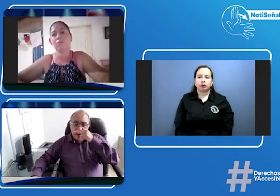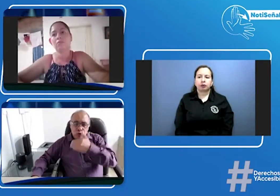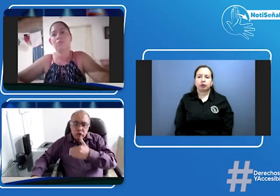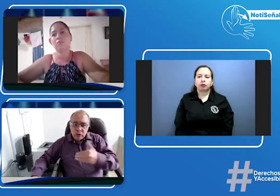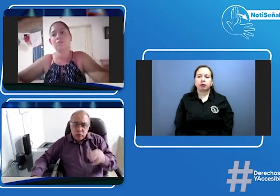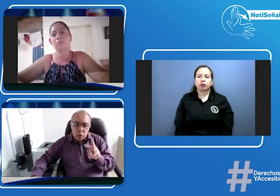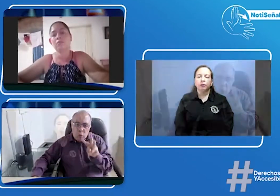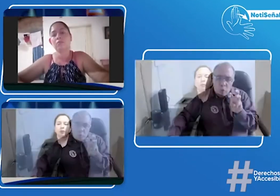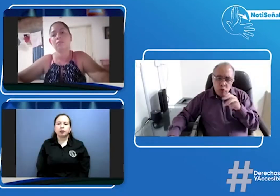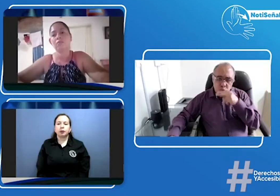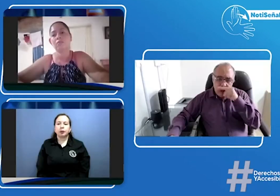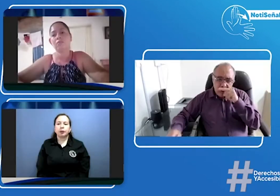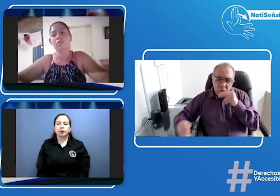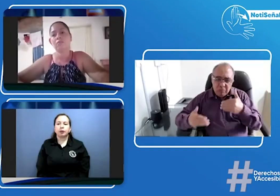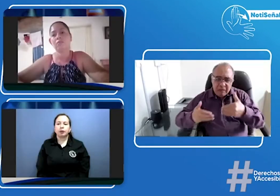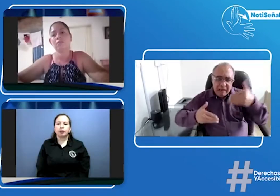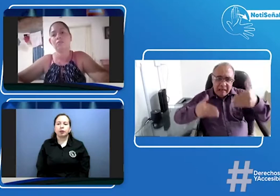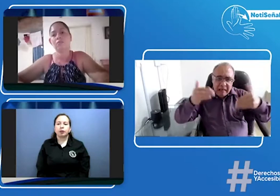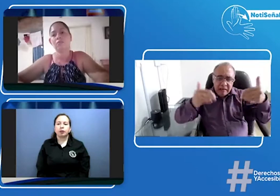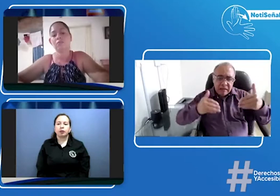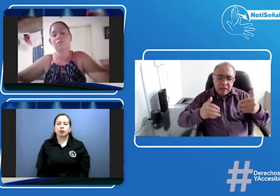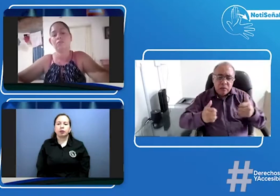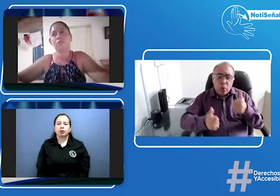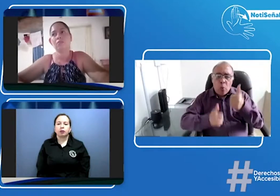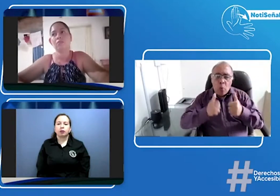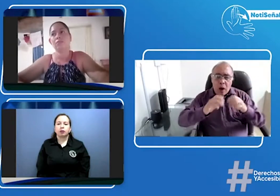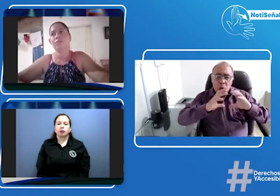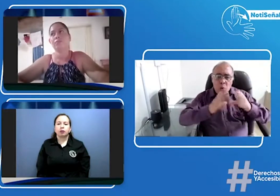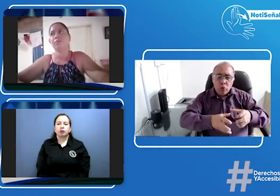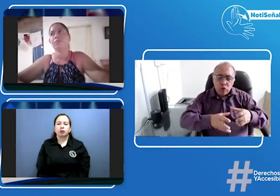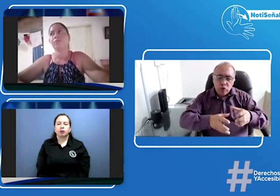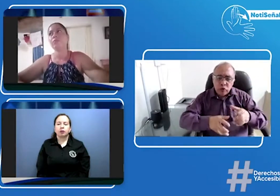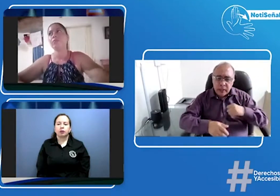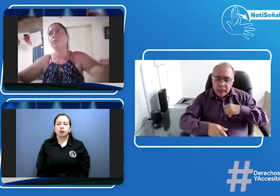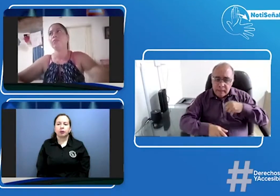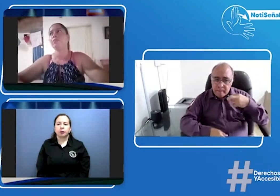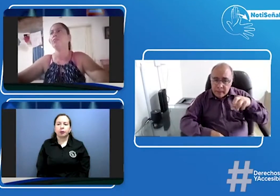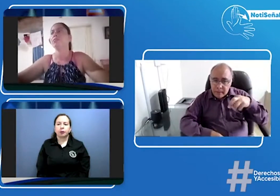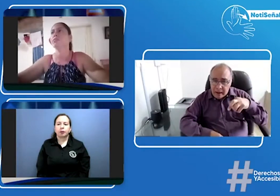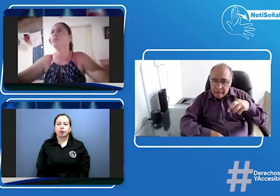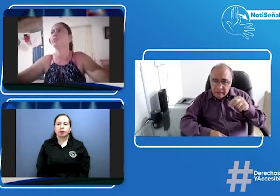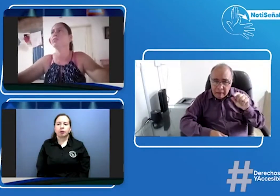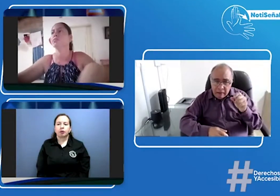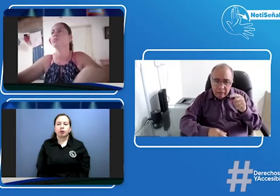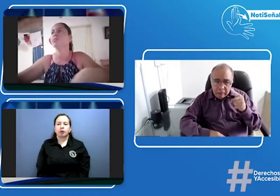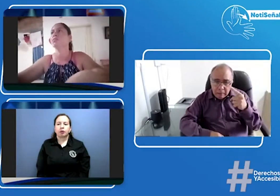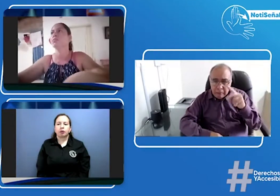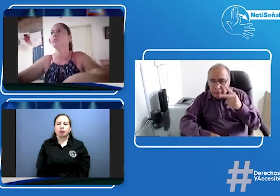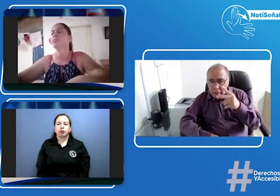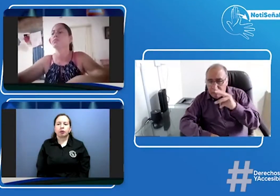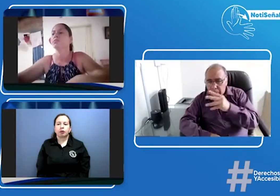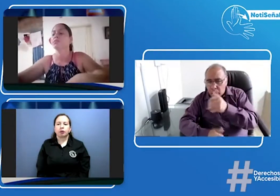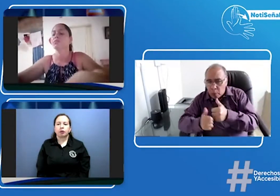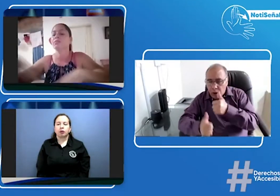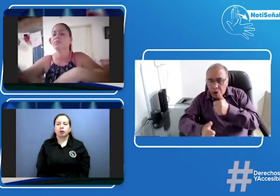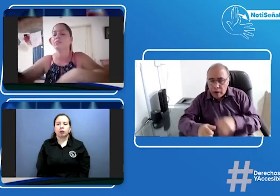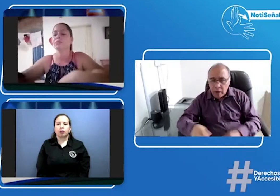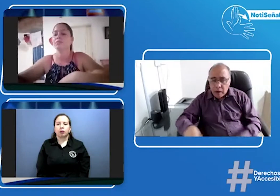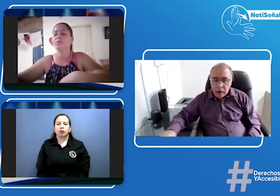de qué edades son los niños los ocho niños más o menos de qué edades se oscilan y en qué cursos están todavía